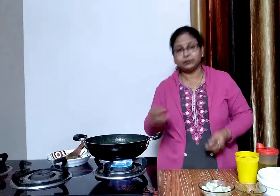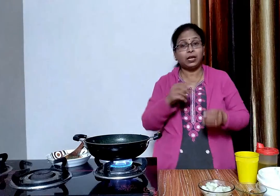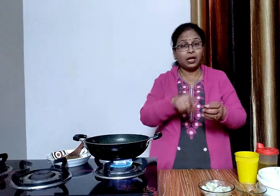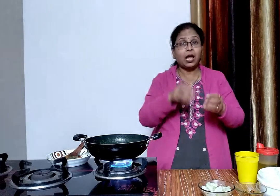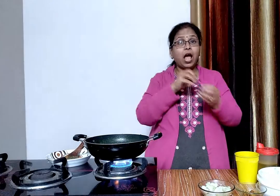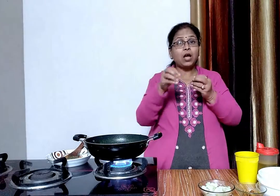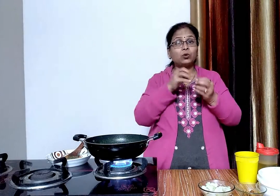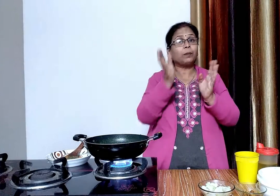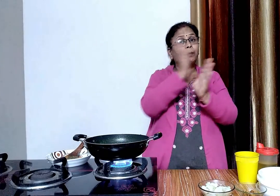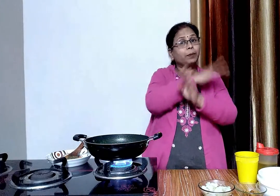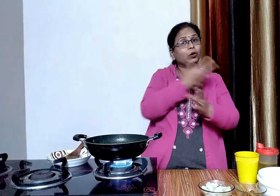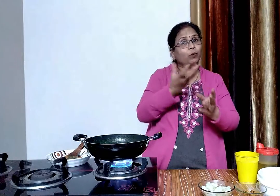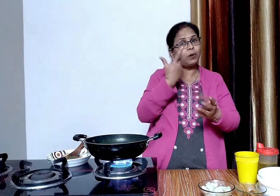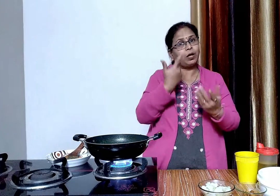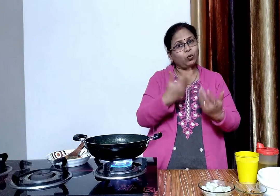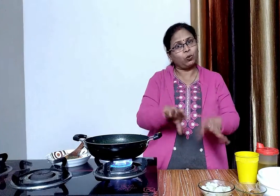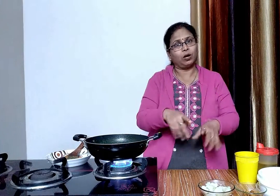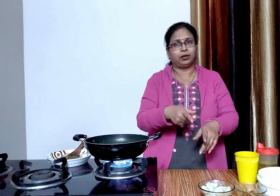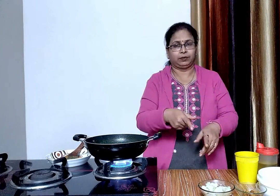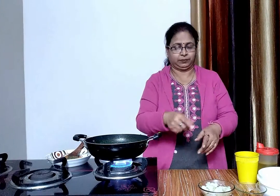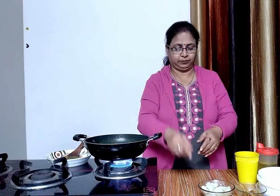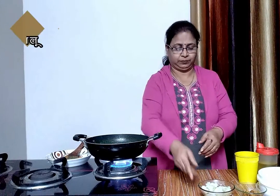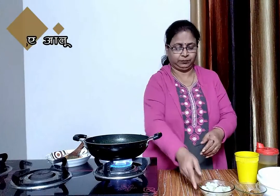अब इसमें दो मैश की हुए उबले आलू